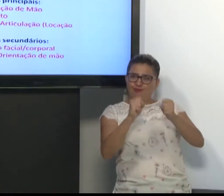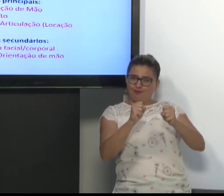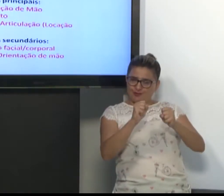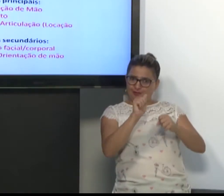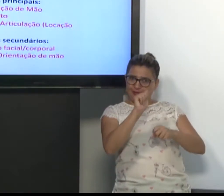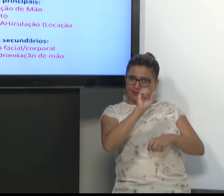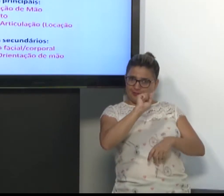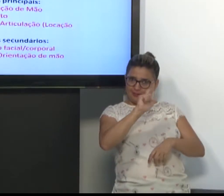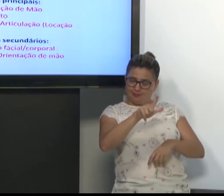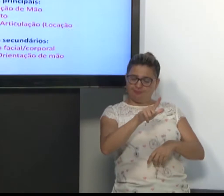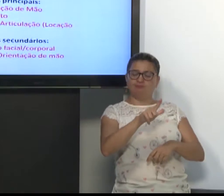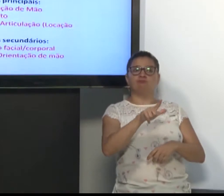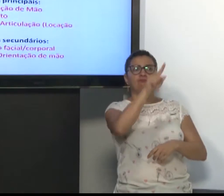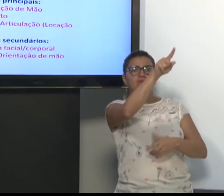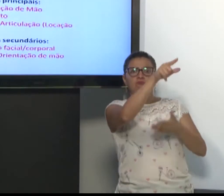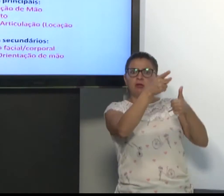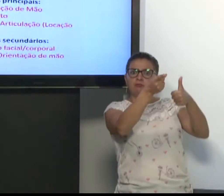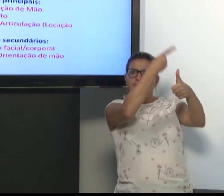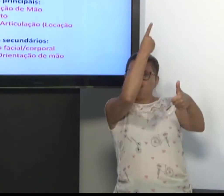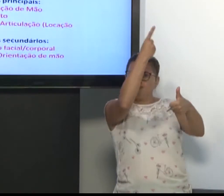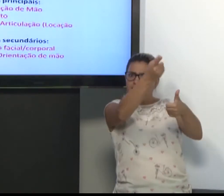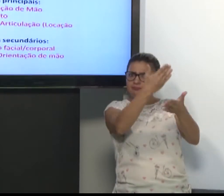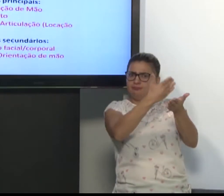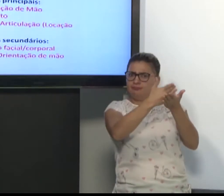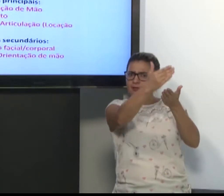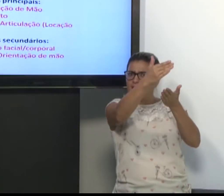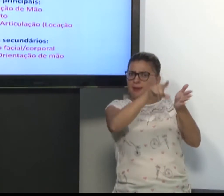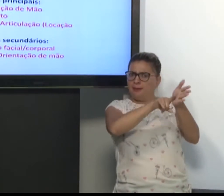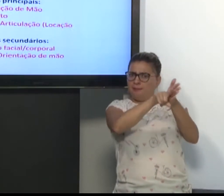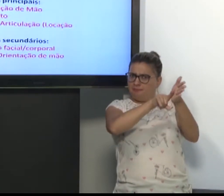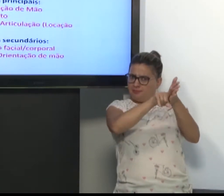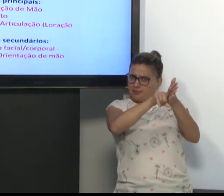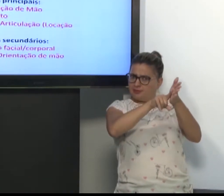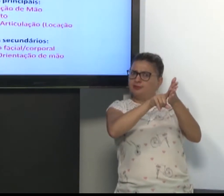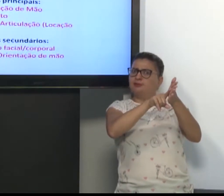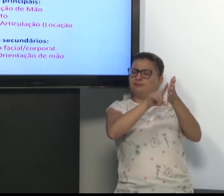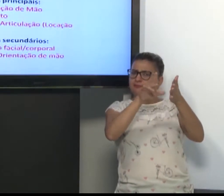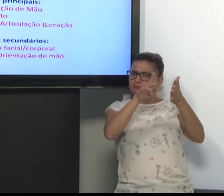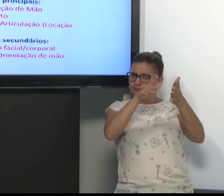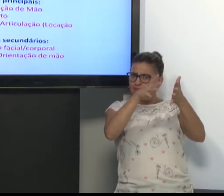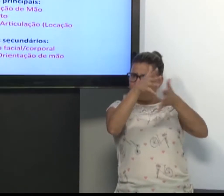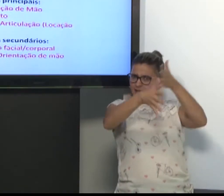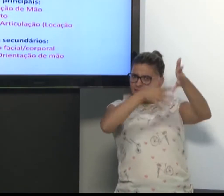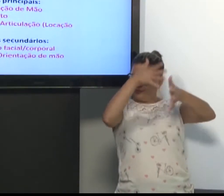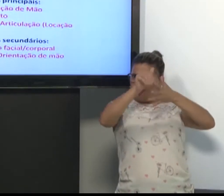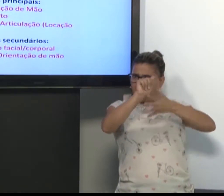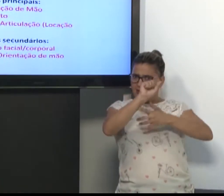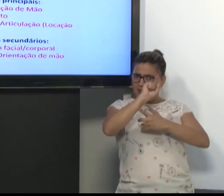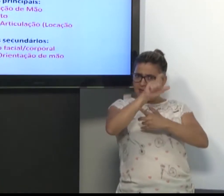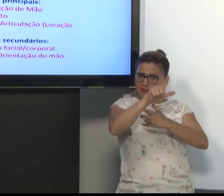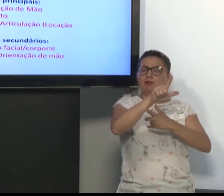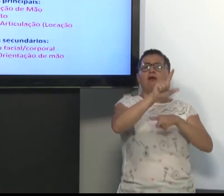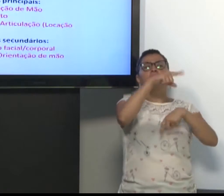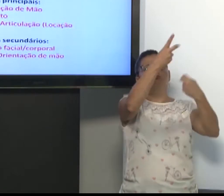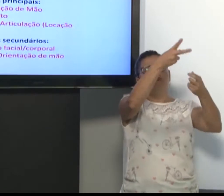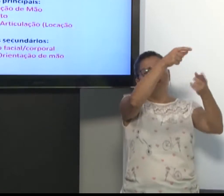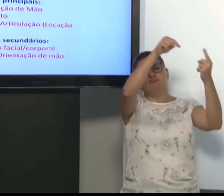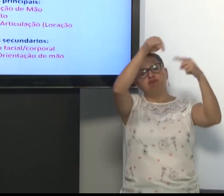Então, ele foi o primeiro a iniciar as pesquisas em língua de sinais americana, ASL. E